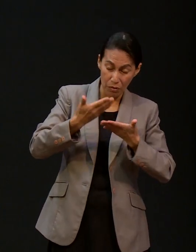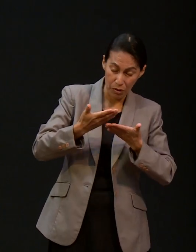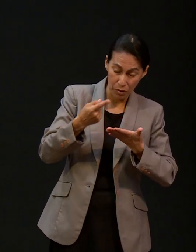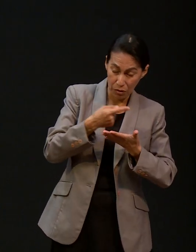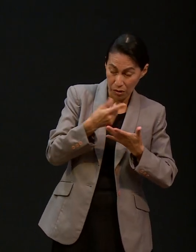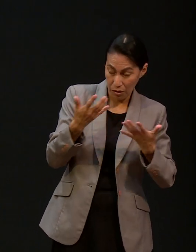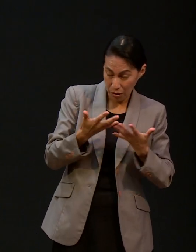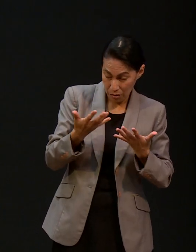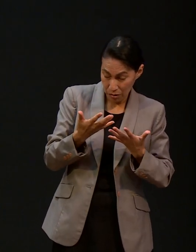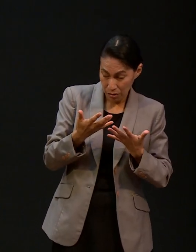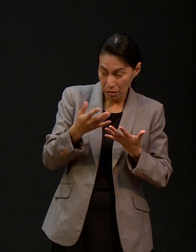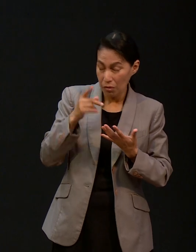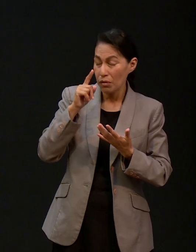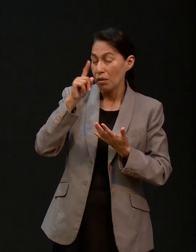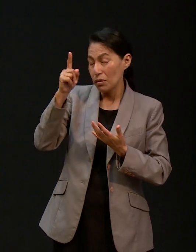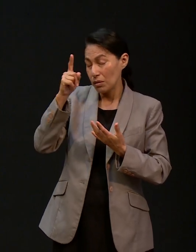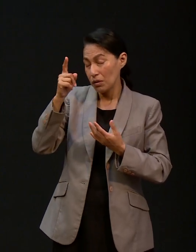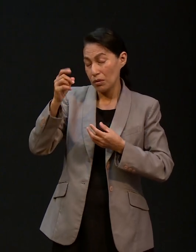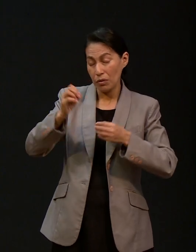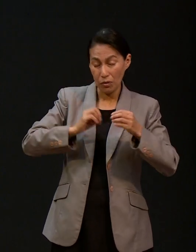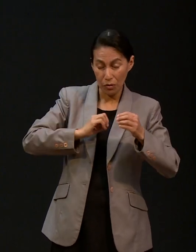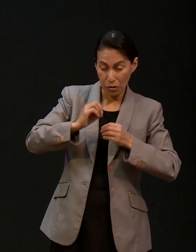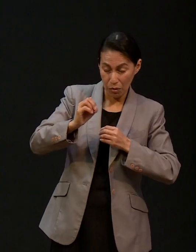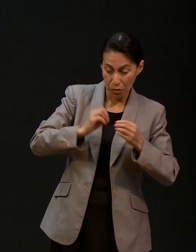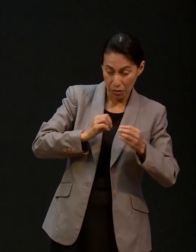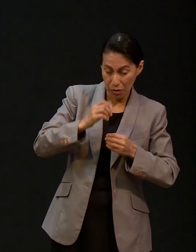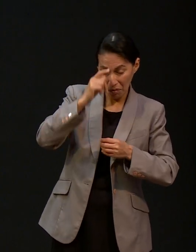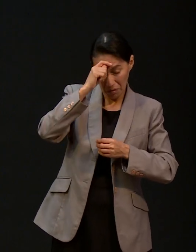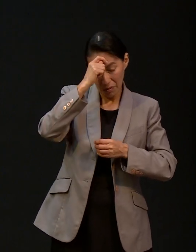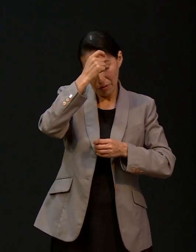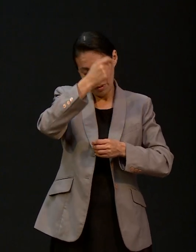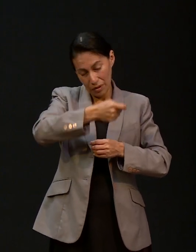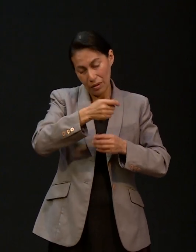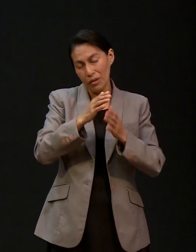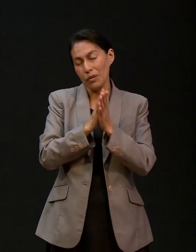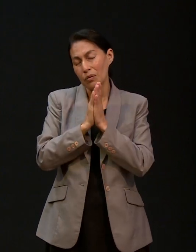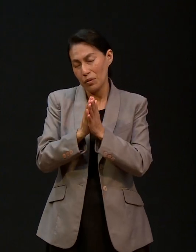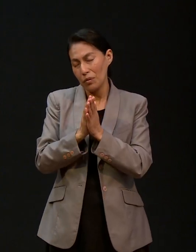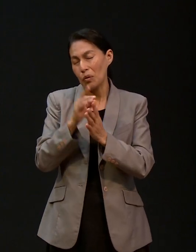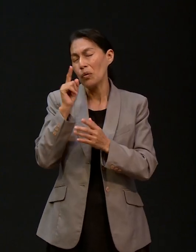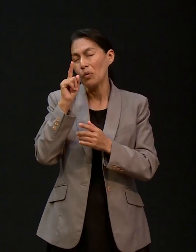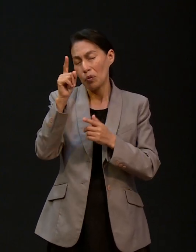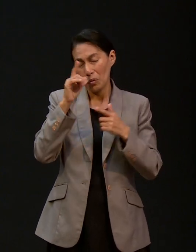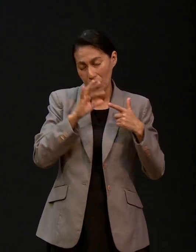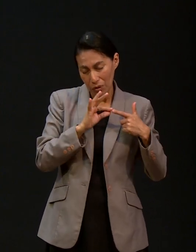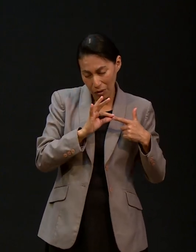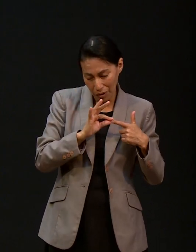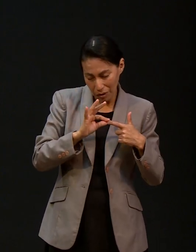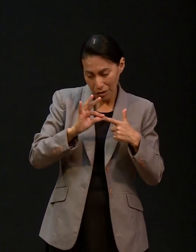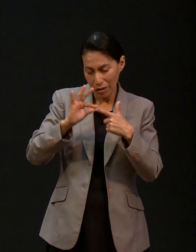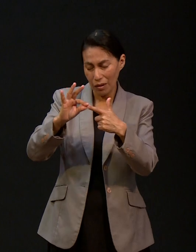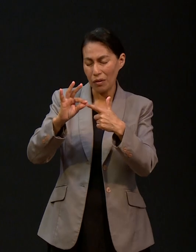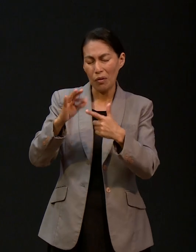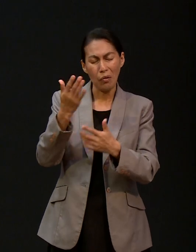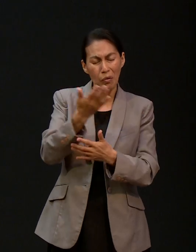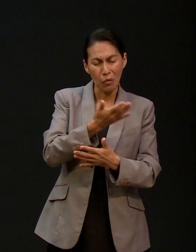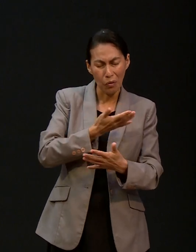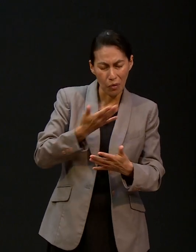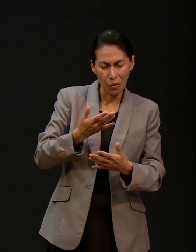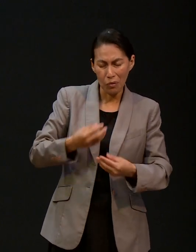que él ha prestado para ti para tu obra y que tú lo sigas conduciendo y guiando en cada una